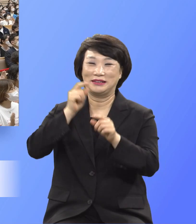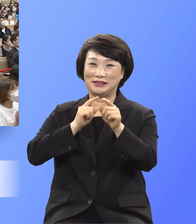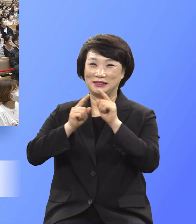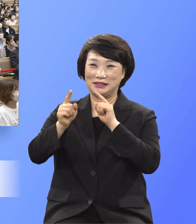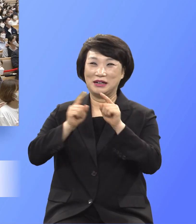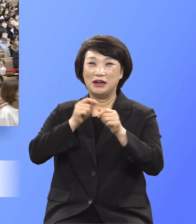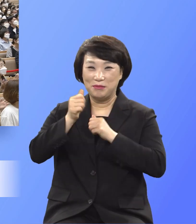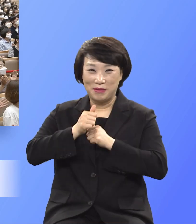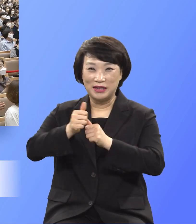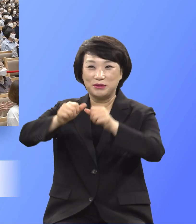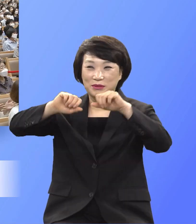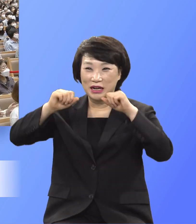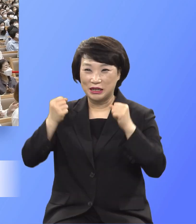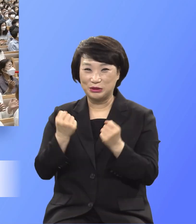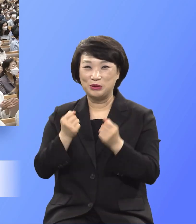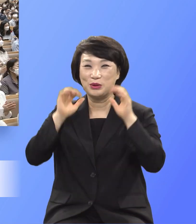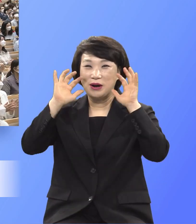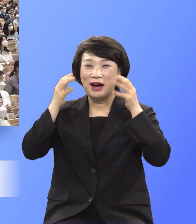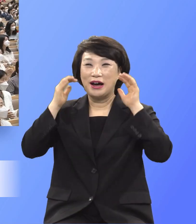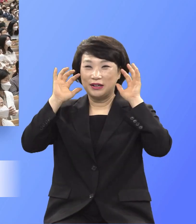나중 따라 순종하는